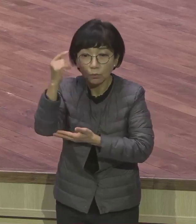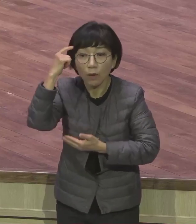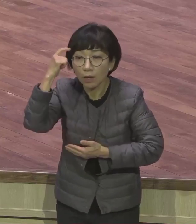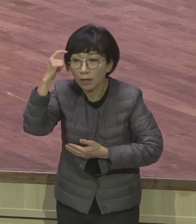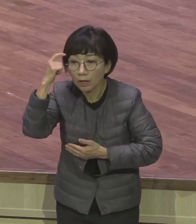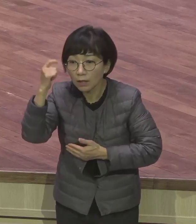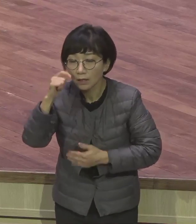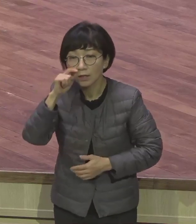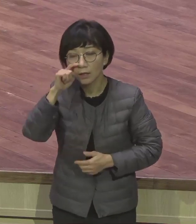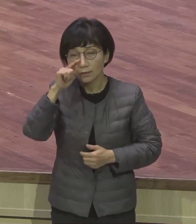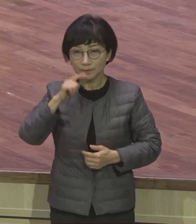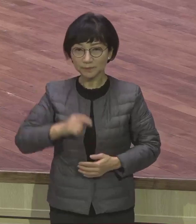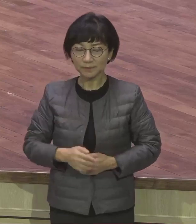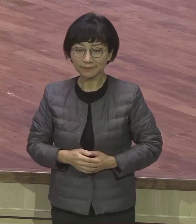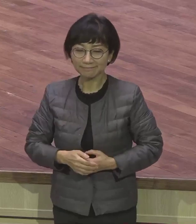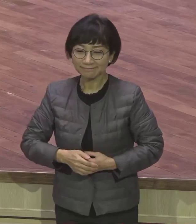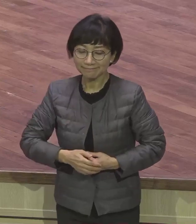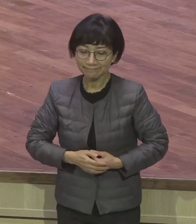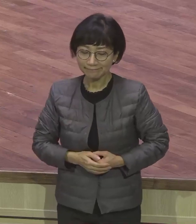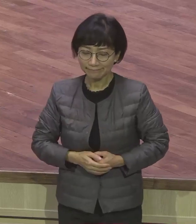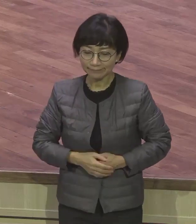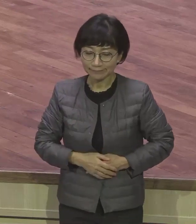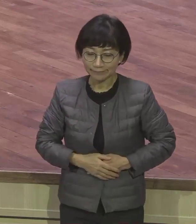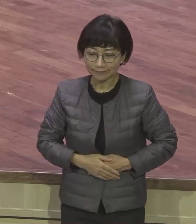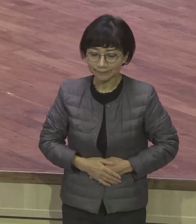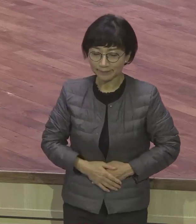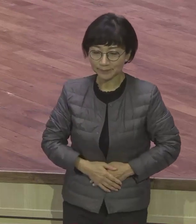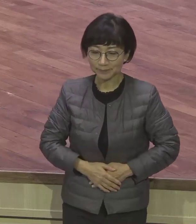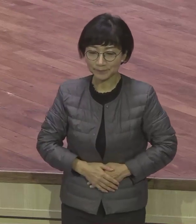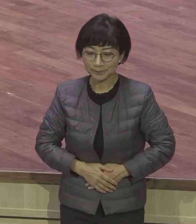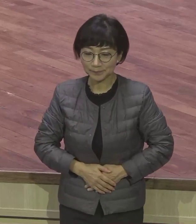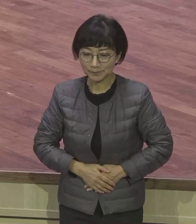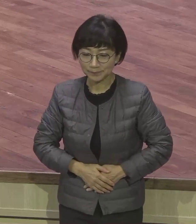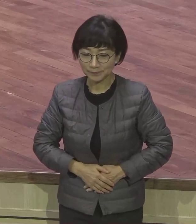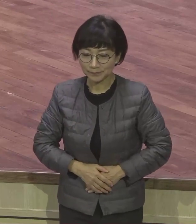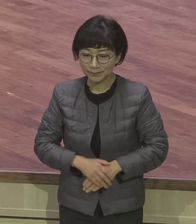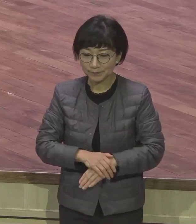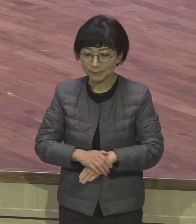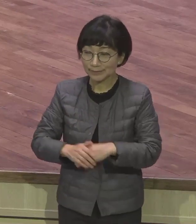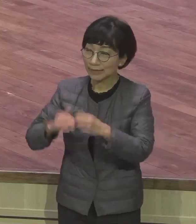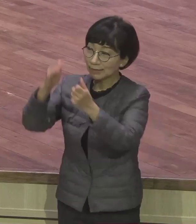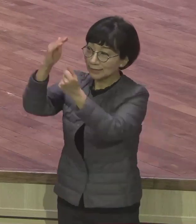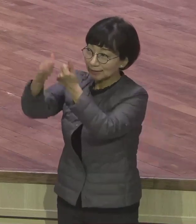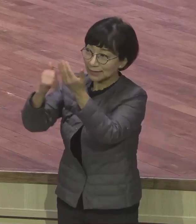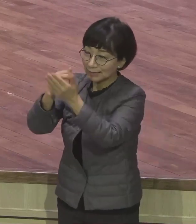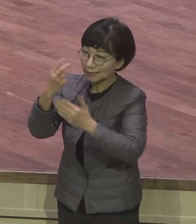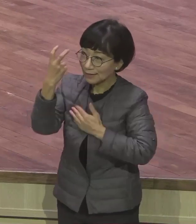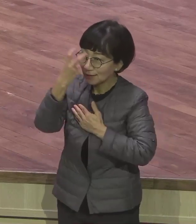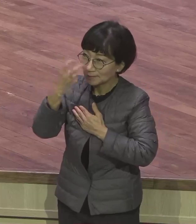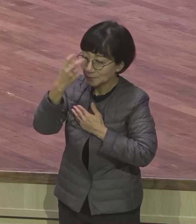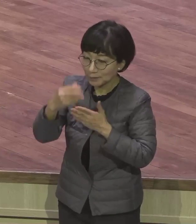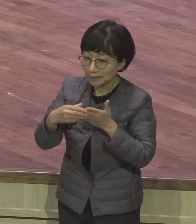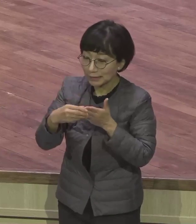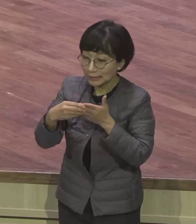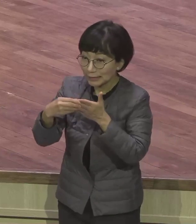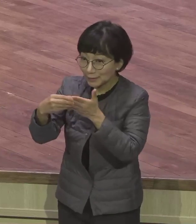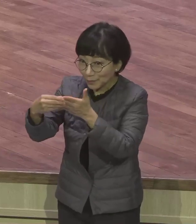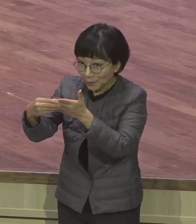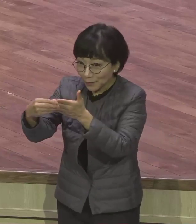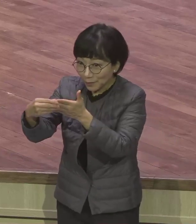이 말씀 속에 하나님의 보호와 인도하심에 대한 확실성을